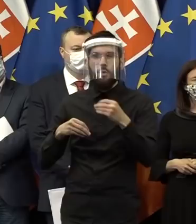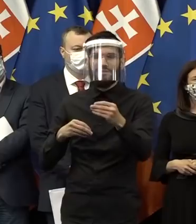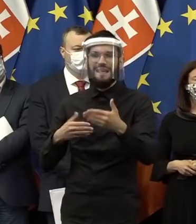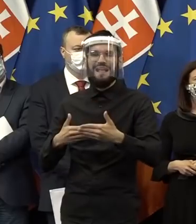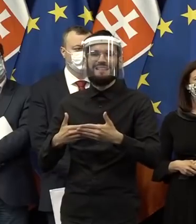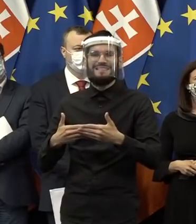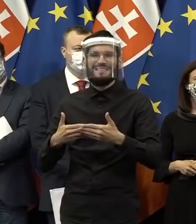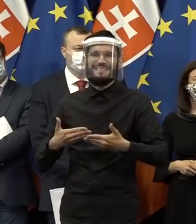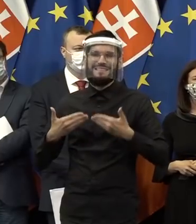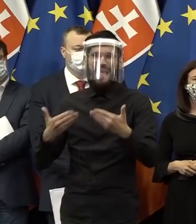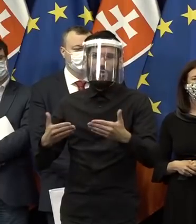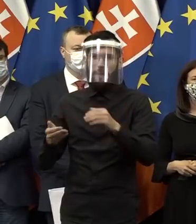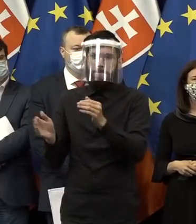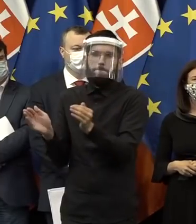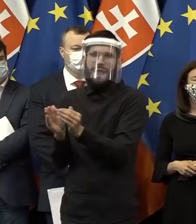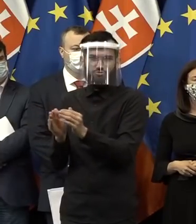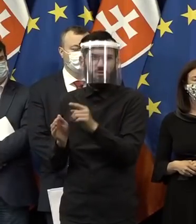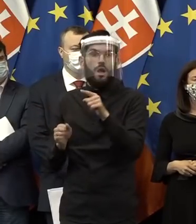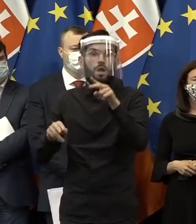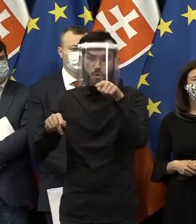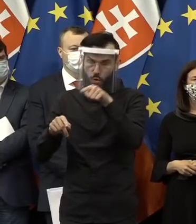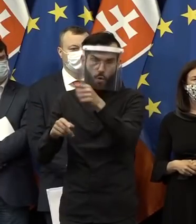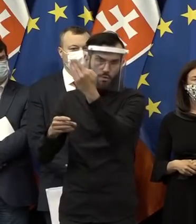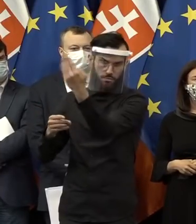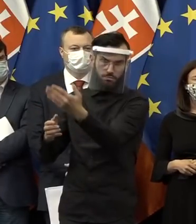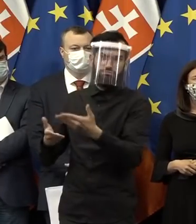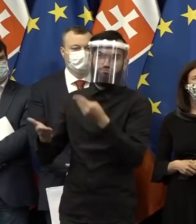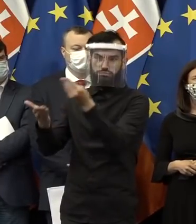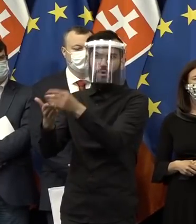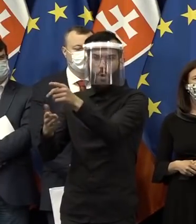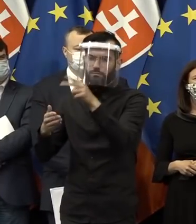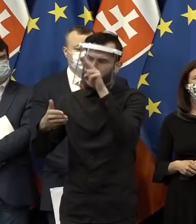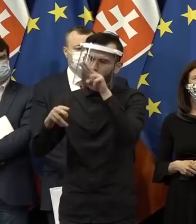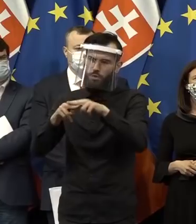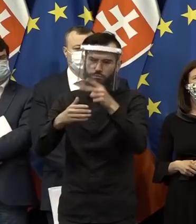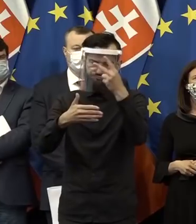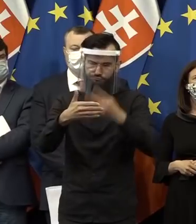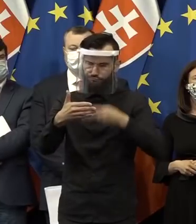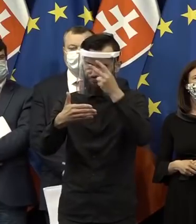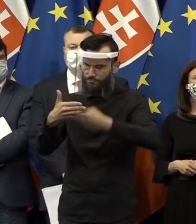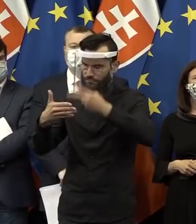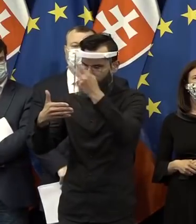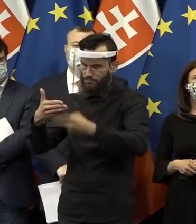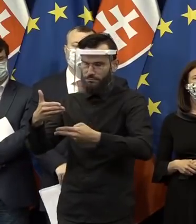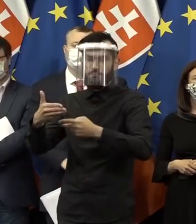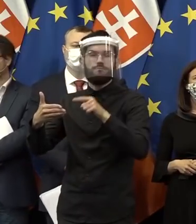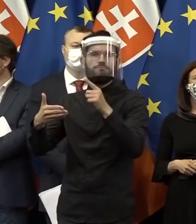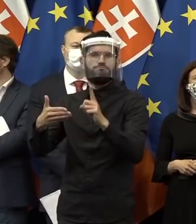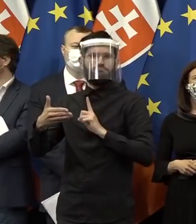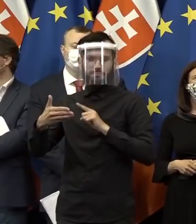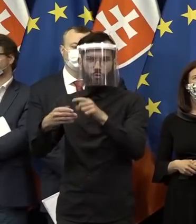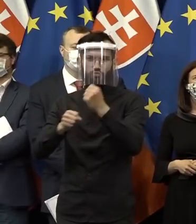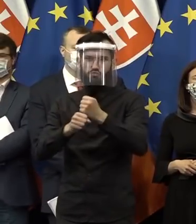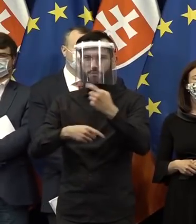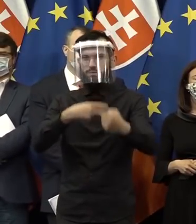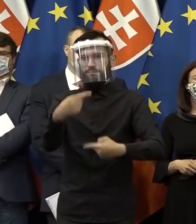národnostné menšiny, on samozrejme si potom osvojí tie časti programových hlásenia, ktoré tam sú a bude